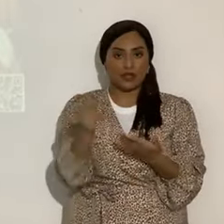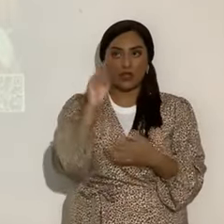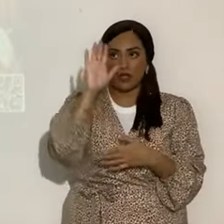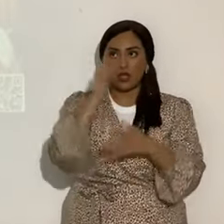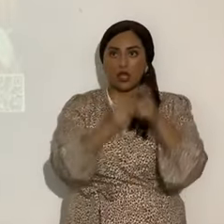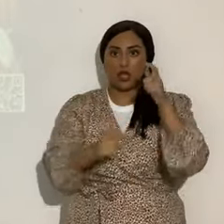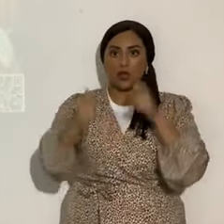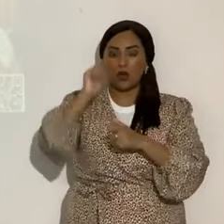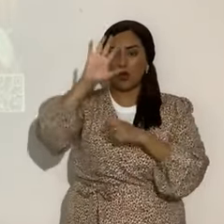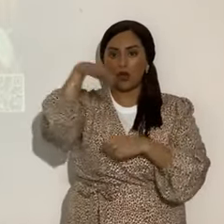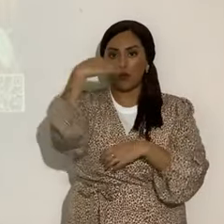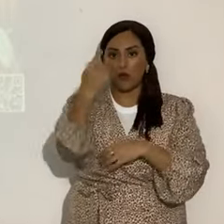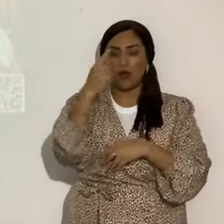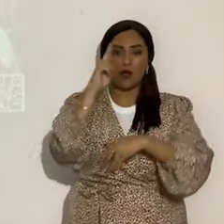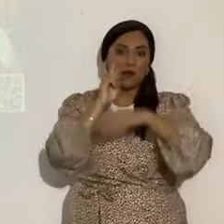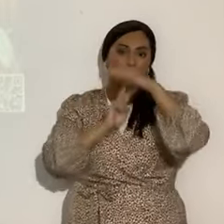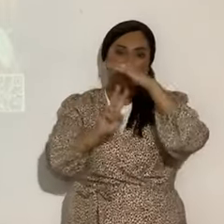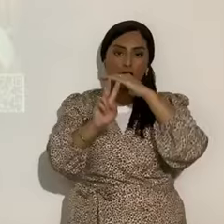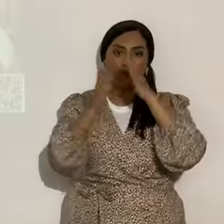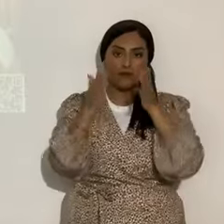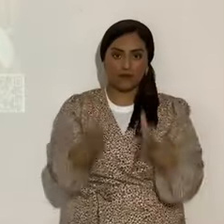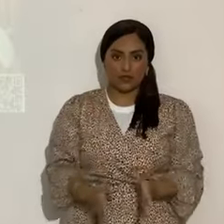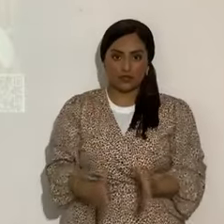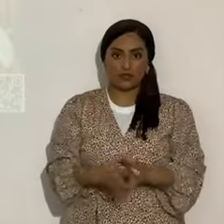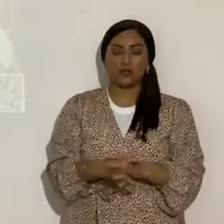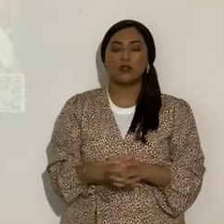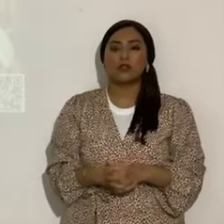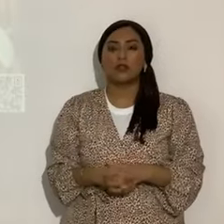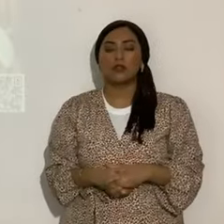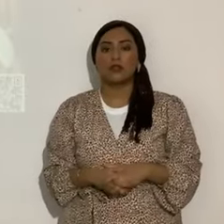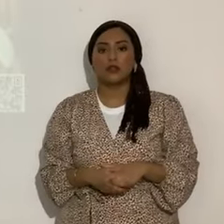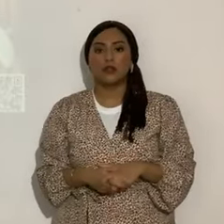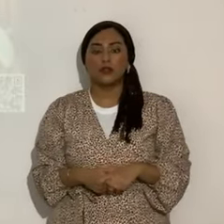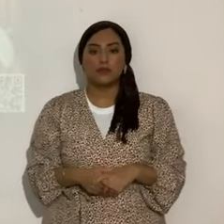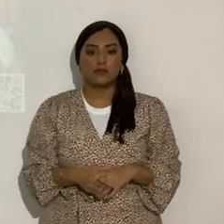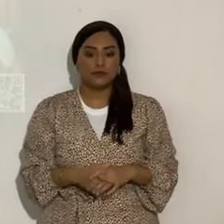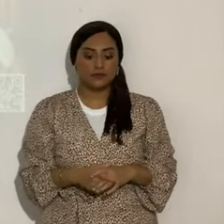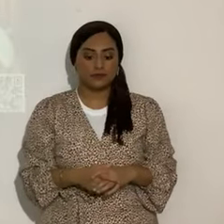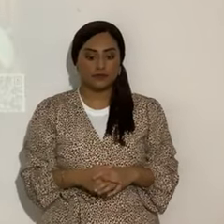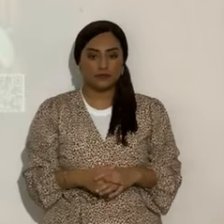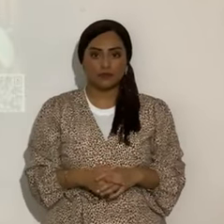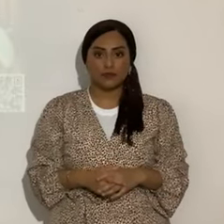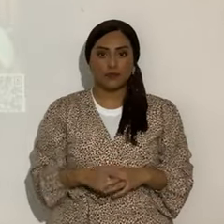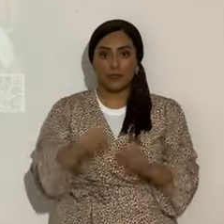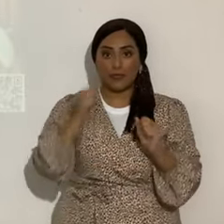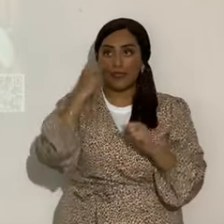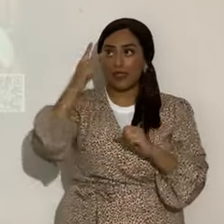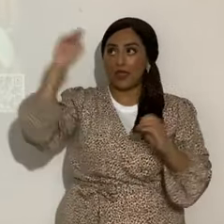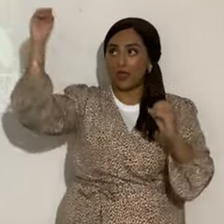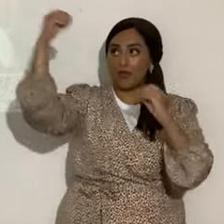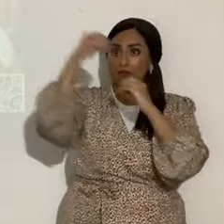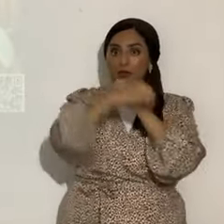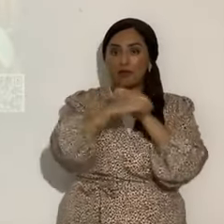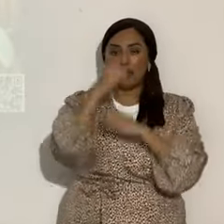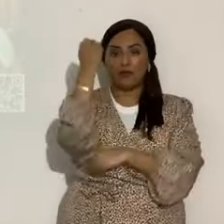profetas. Entonces, apareció en la época de la rebelión judía. Y repito,